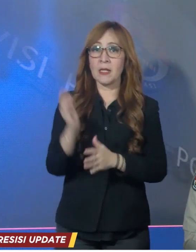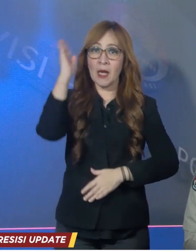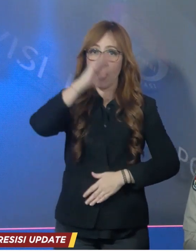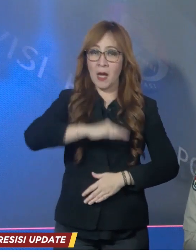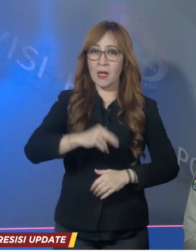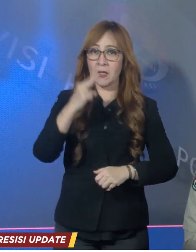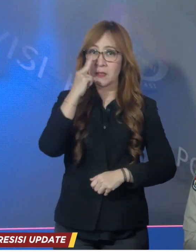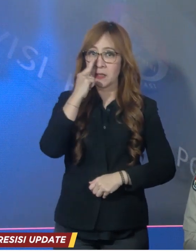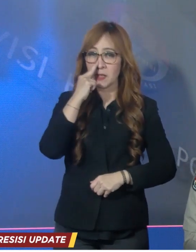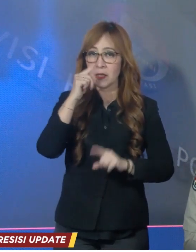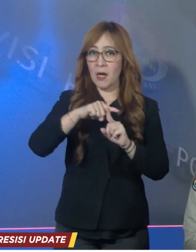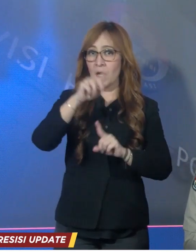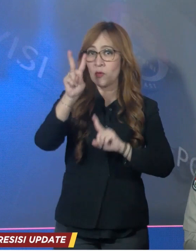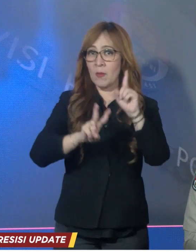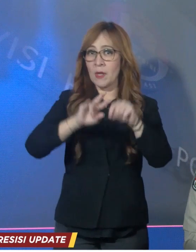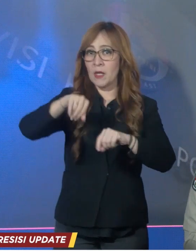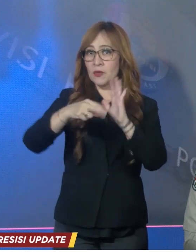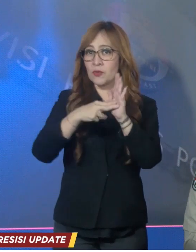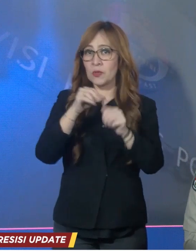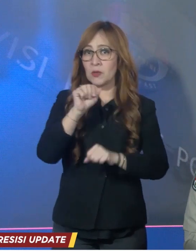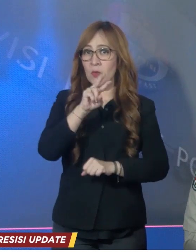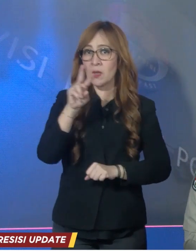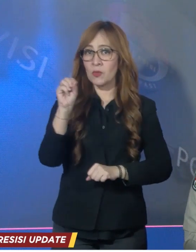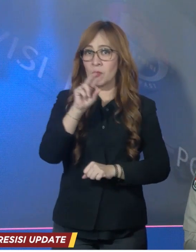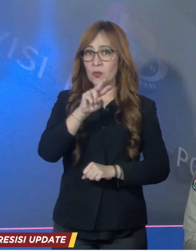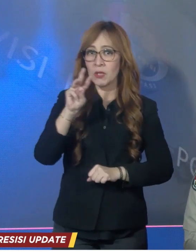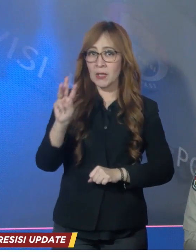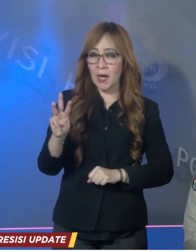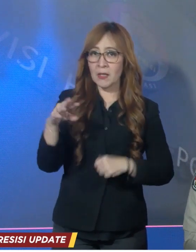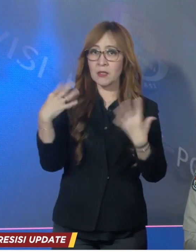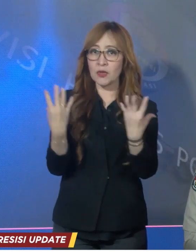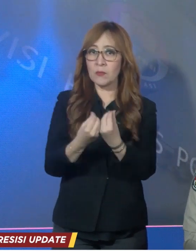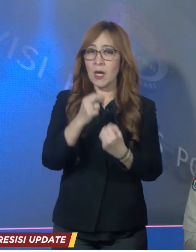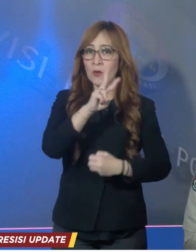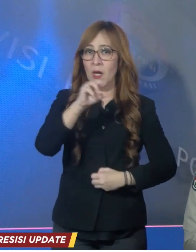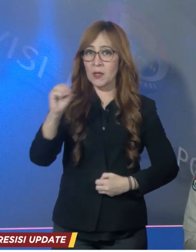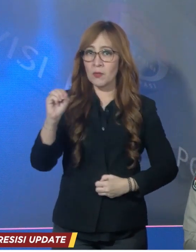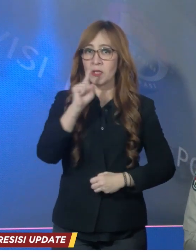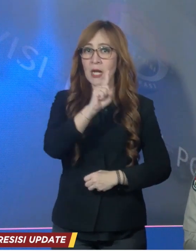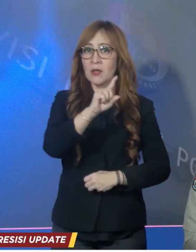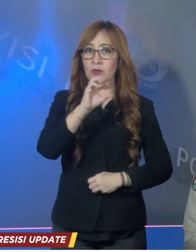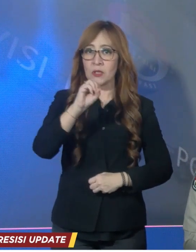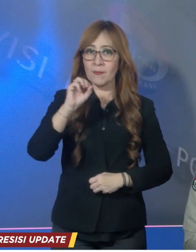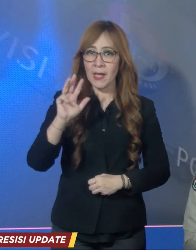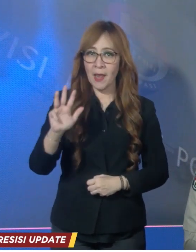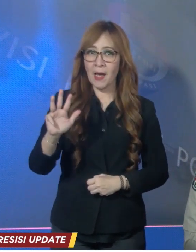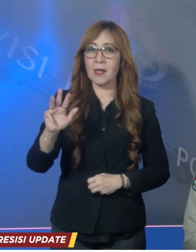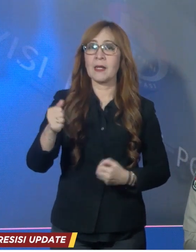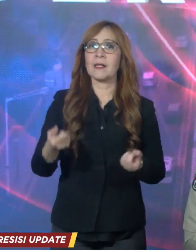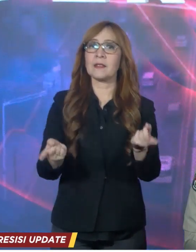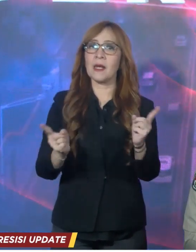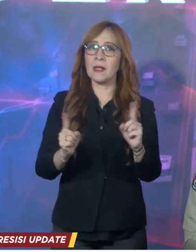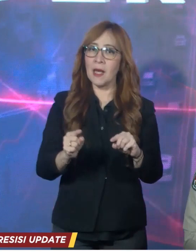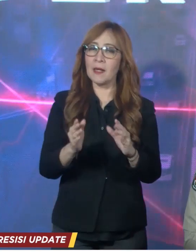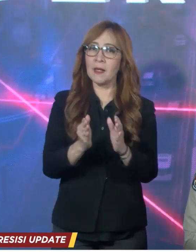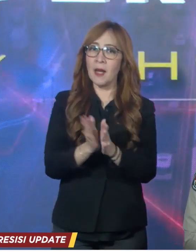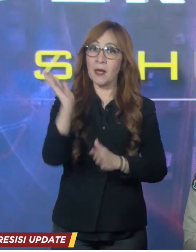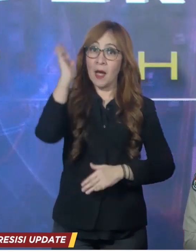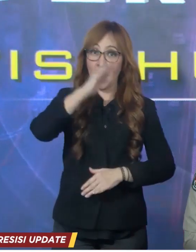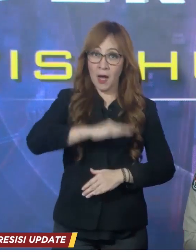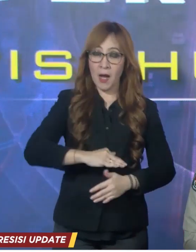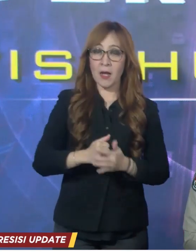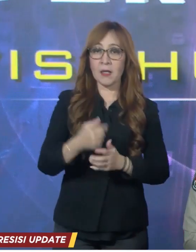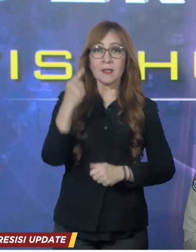yaitu pada hari Senin 12 Juni 2023 sebanyak 2.109 kejadian,